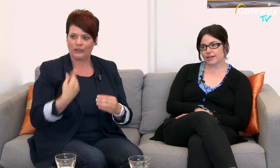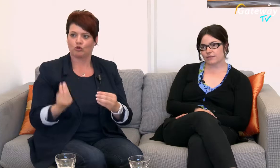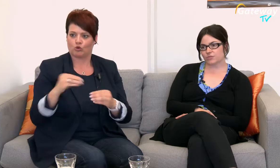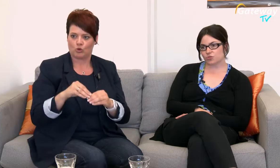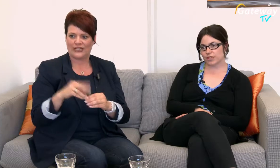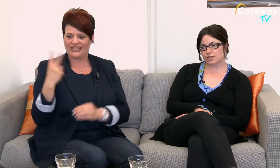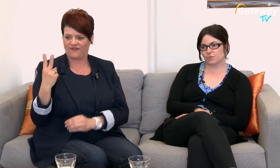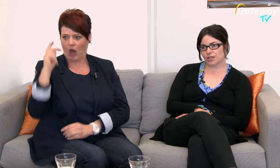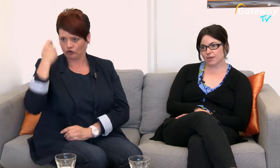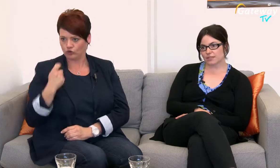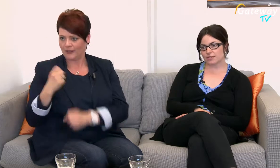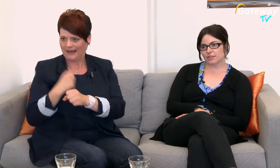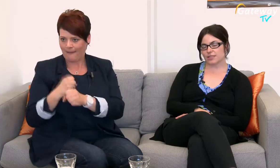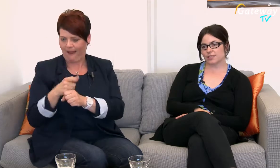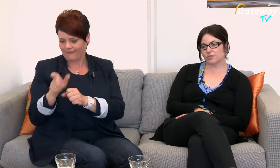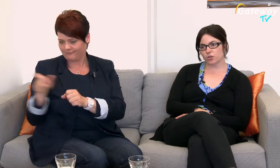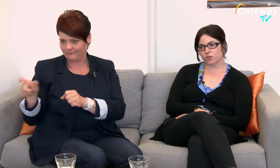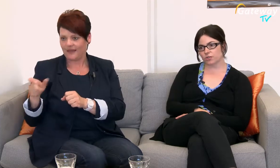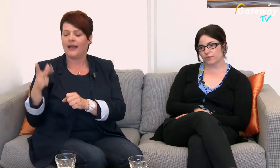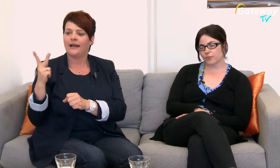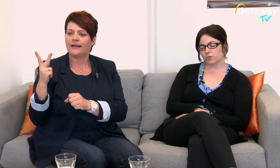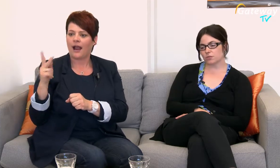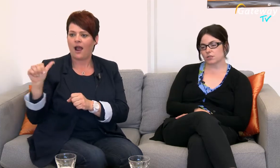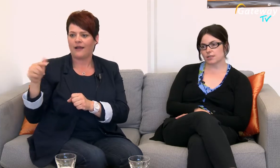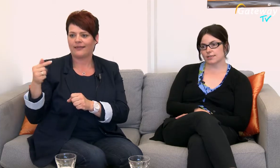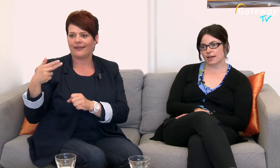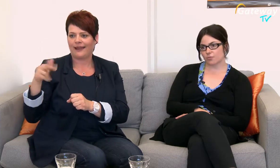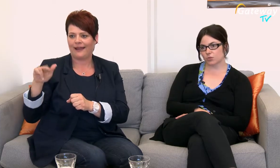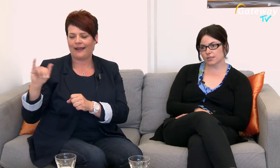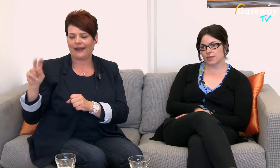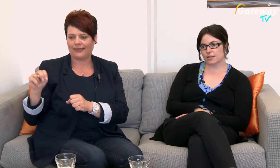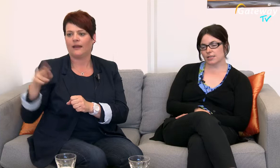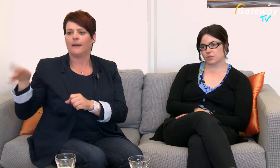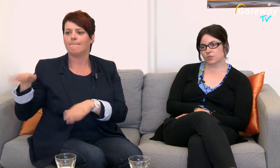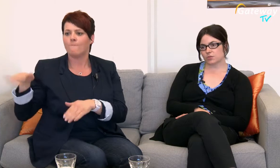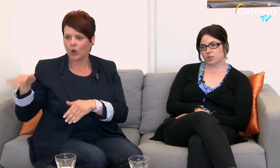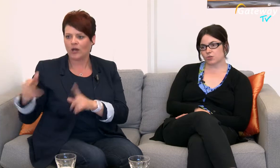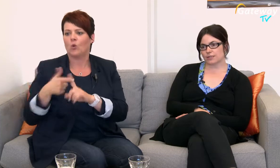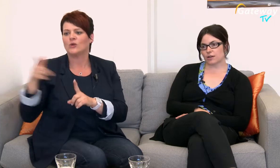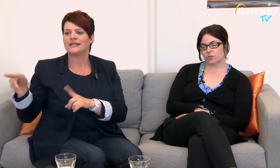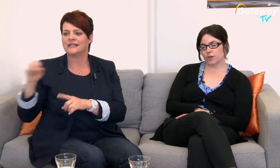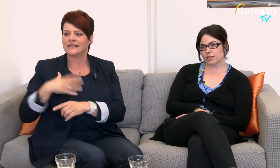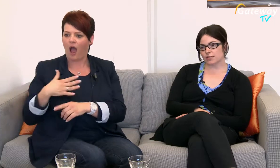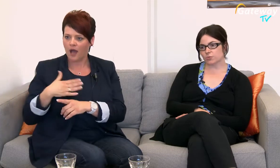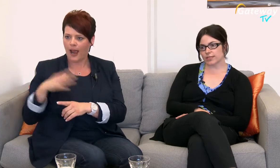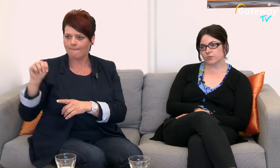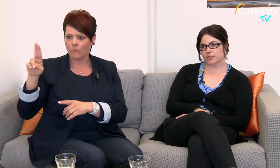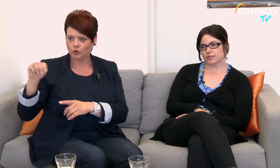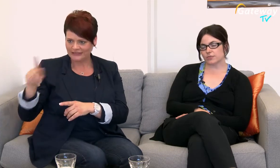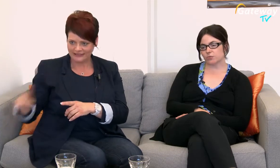studentische Mitarbeiterinnen Die Katrin Mück und Sarah Munz Die mich unterstützen auch im Bereich des Umsetzungsdienstes für